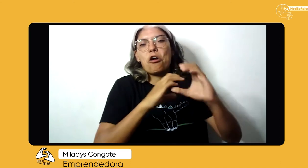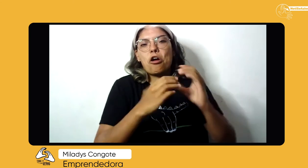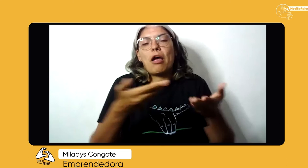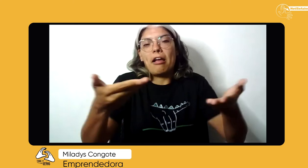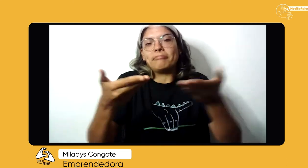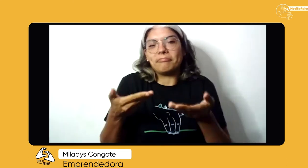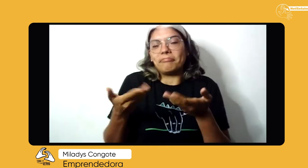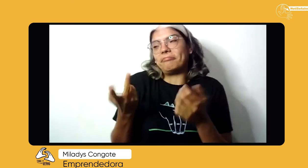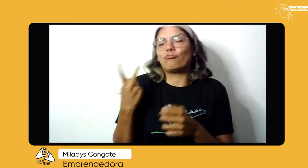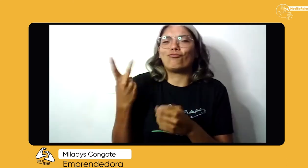con mucho gusto los entenderemos.